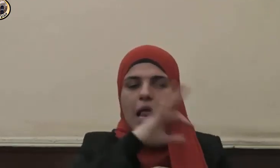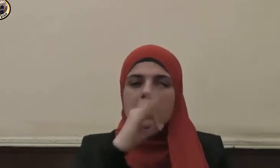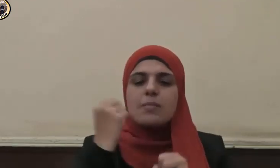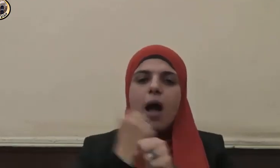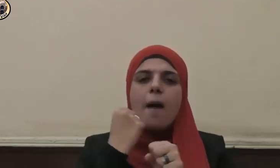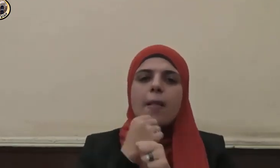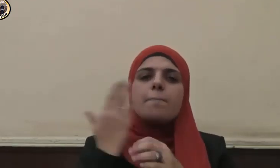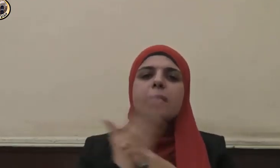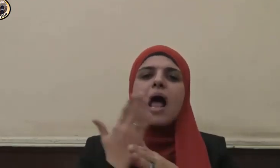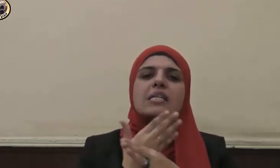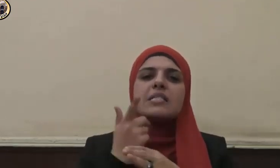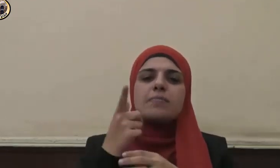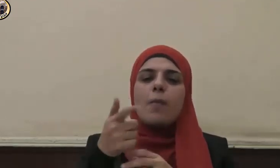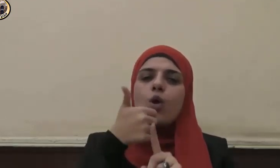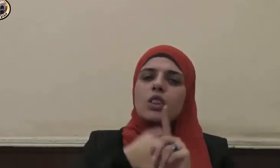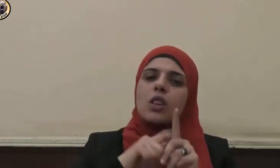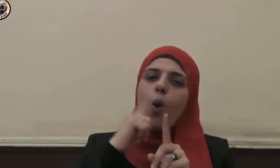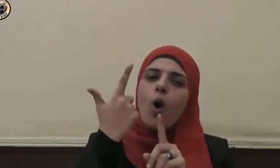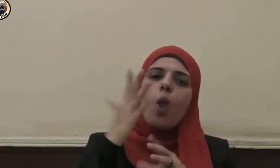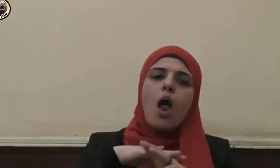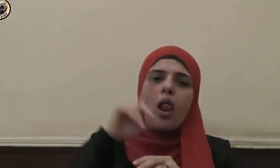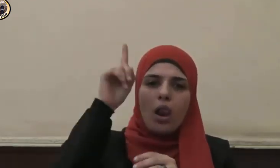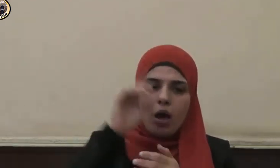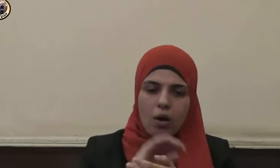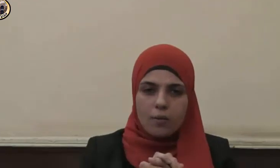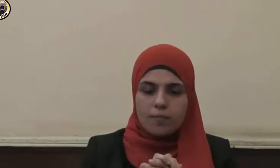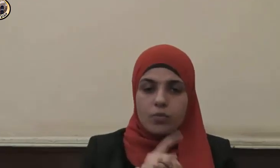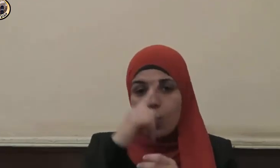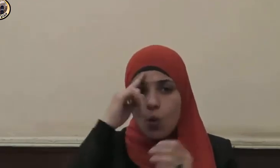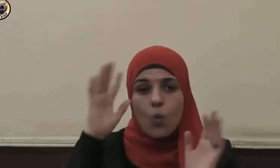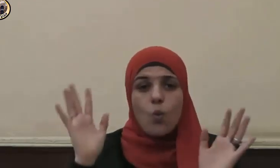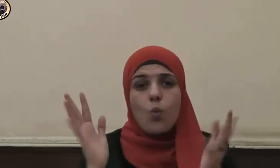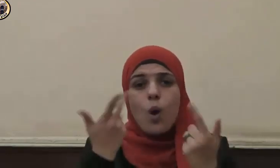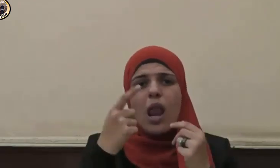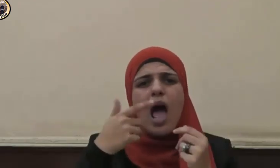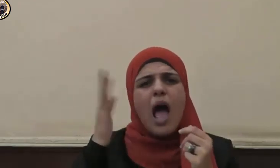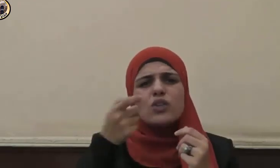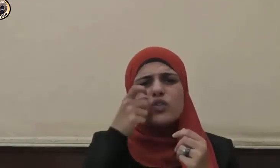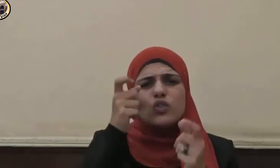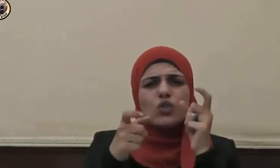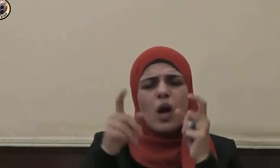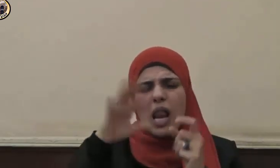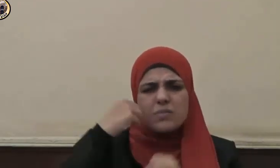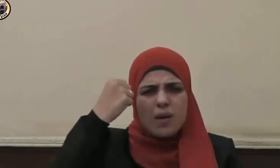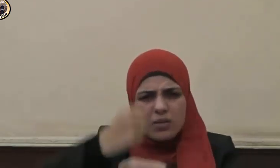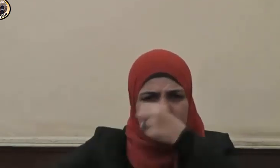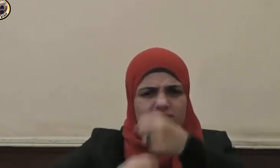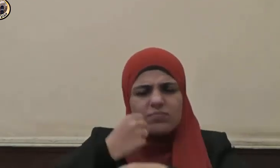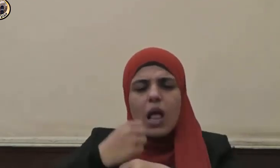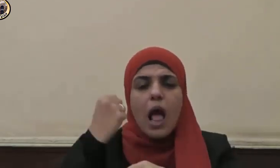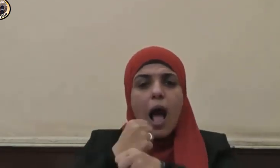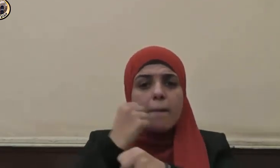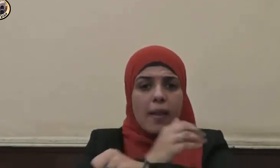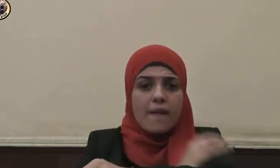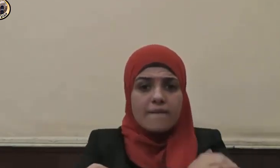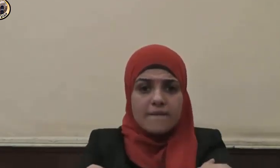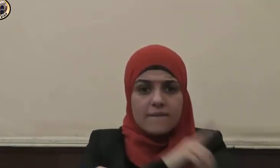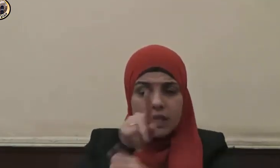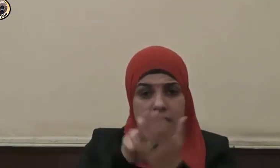والتوكل ويكافئ كل مجتهد بقدر سعيه وجهده